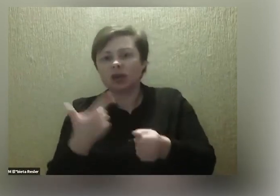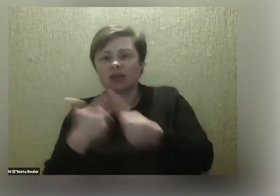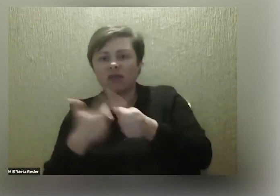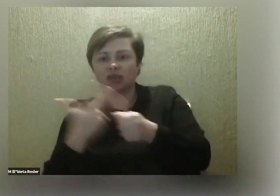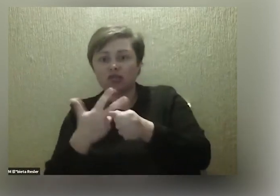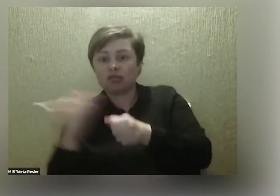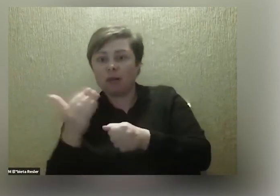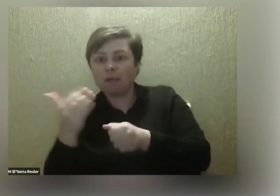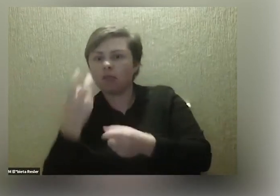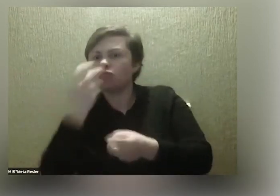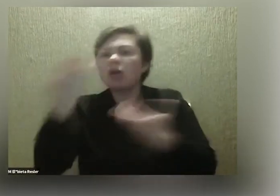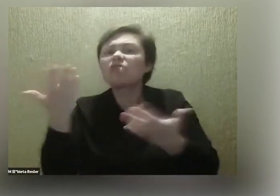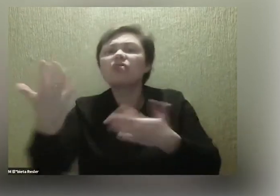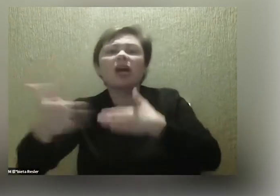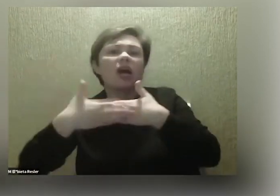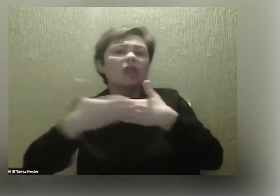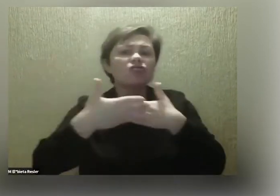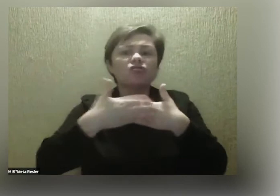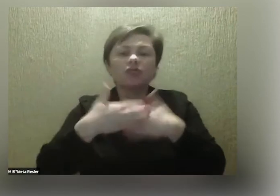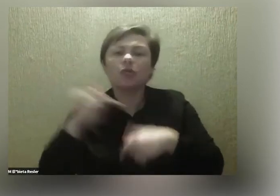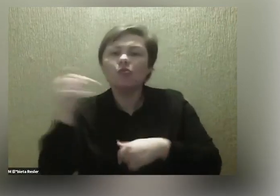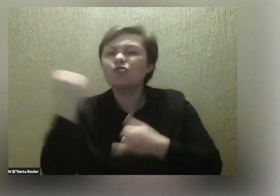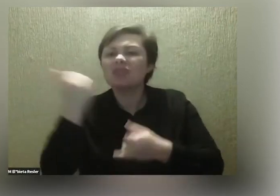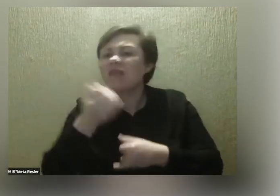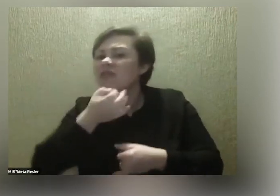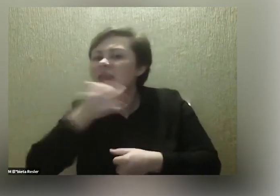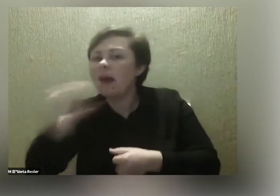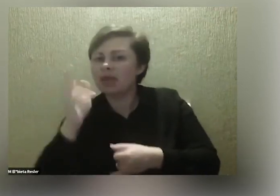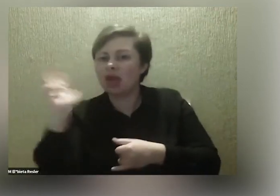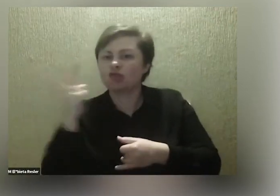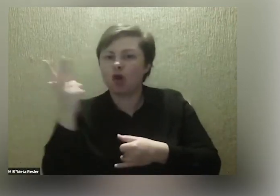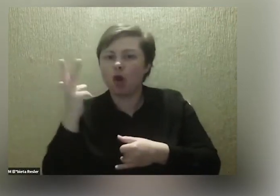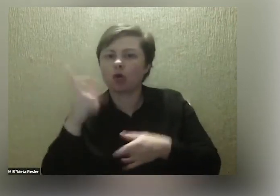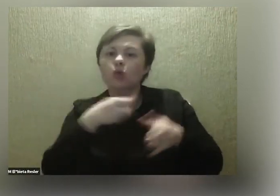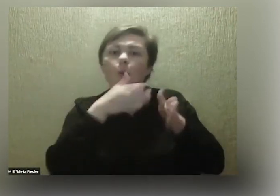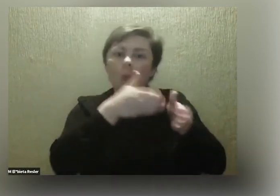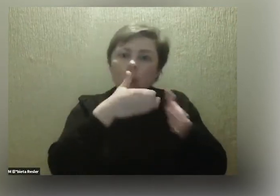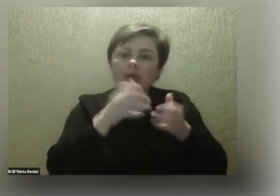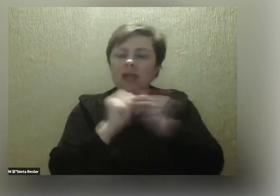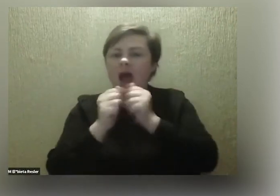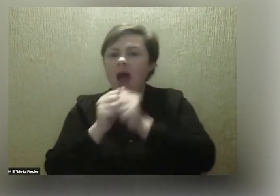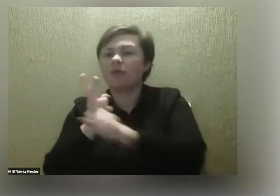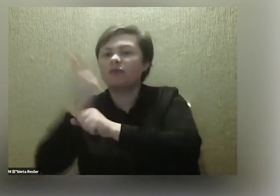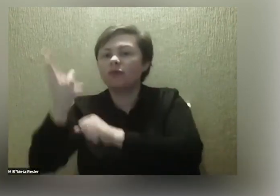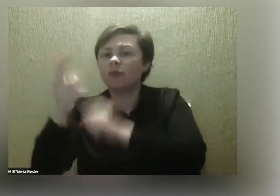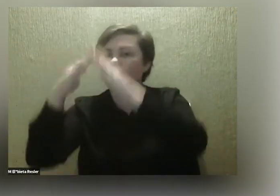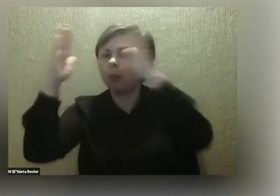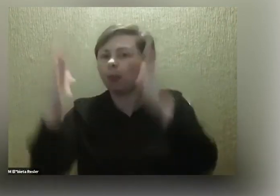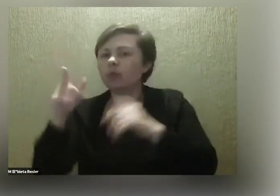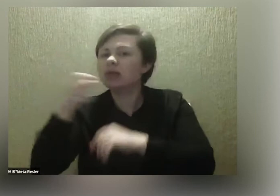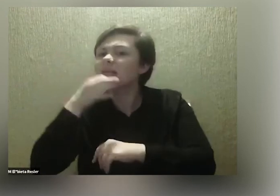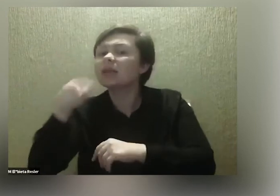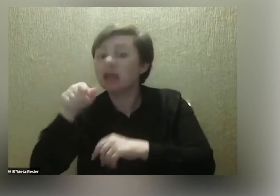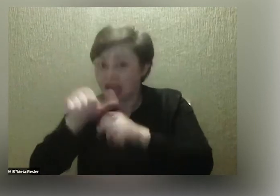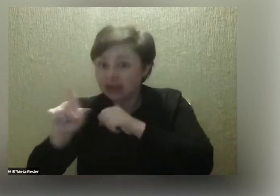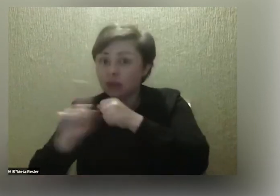od drzwi i będę się zastanawiał, które to. Więc muszę albo złapać kogoś na ulicę i zapytać, albo wejść do któregoś z tych budynków i zapytać, czy to